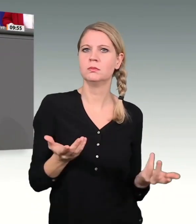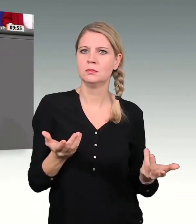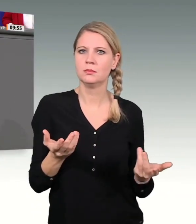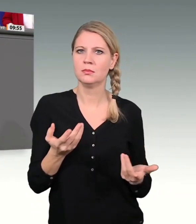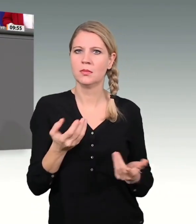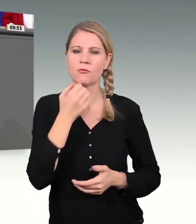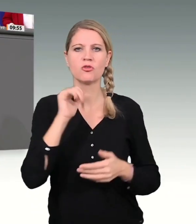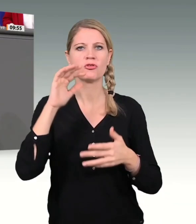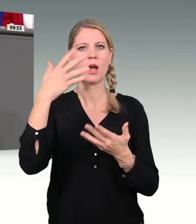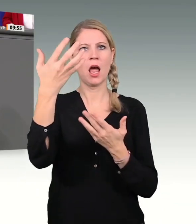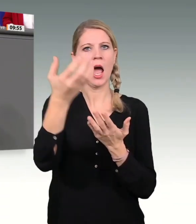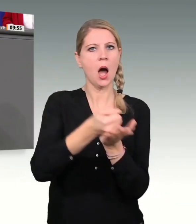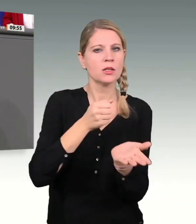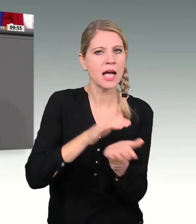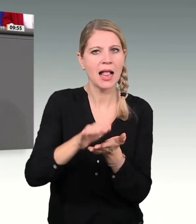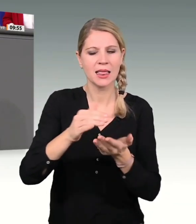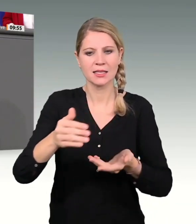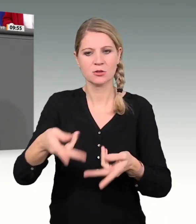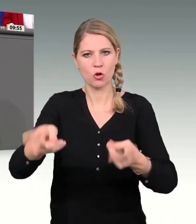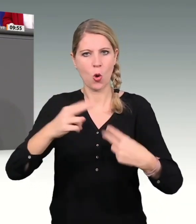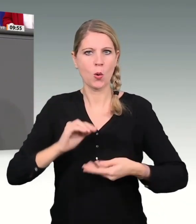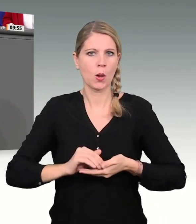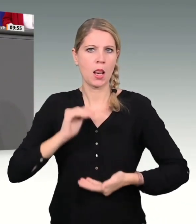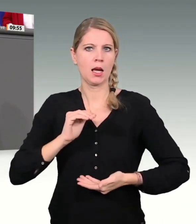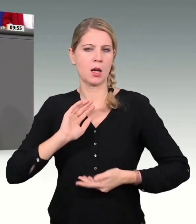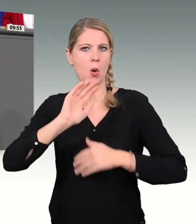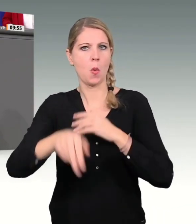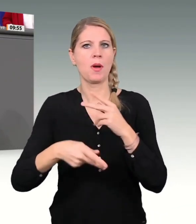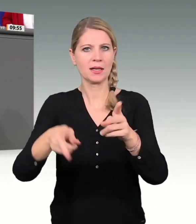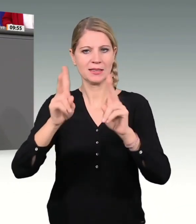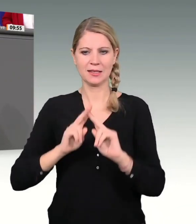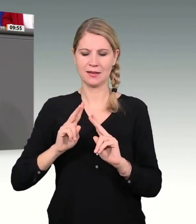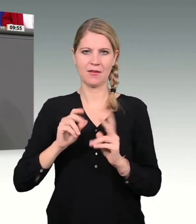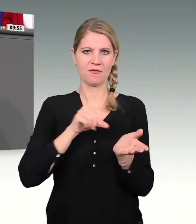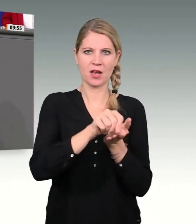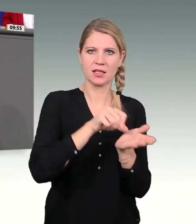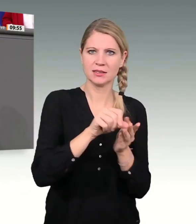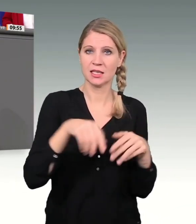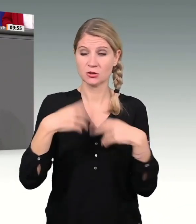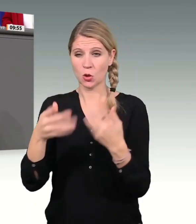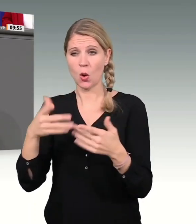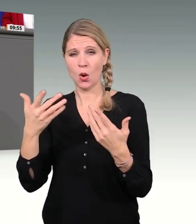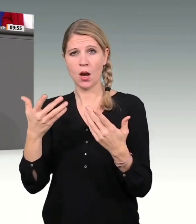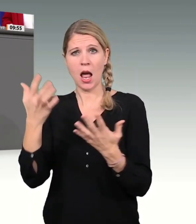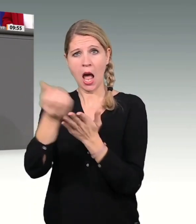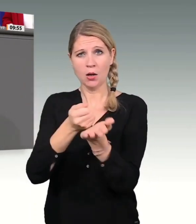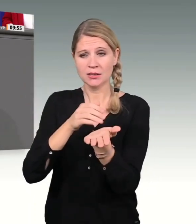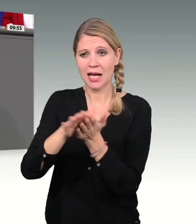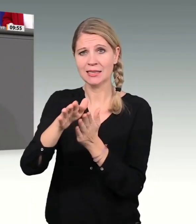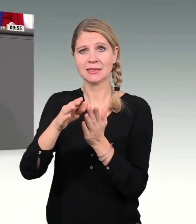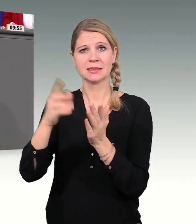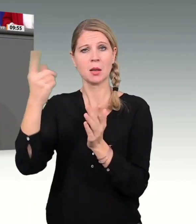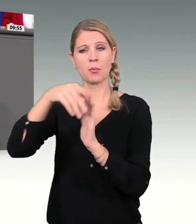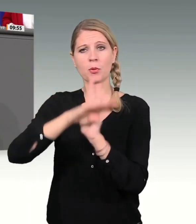Haushaltsrücklage über Kredite finanzieren und verletzen damit erstens das Haushaltsgebot der Jährlichkeit,